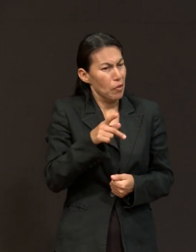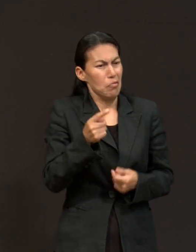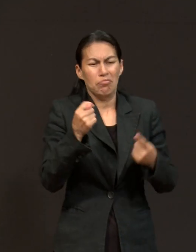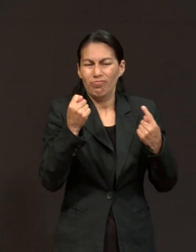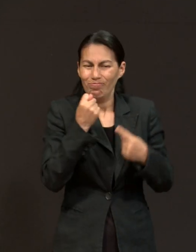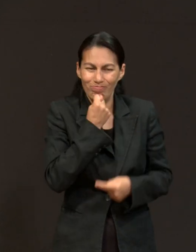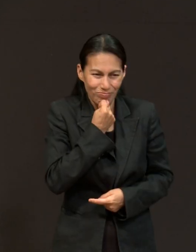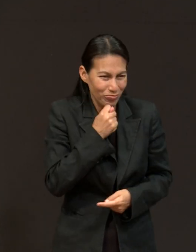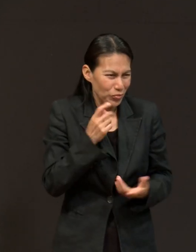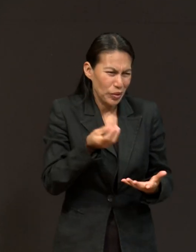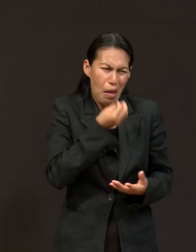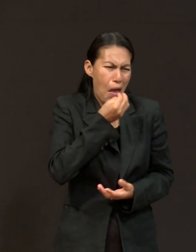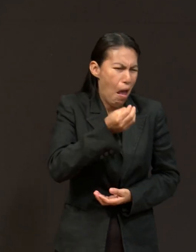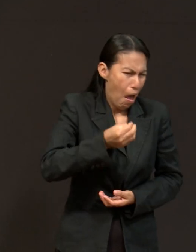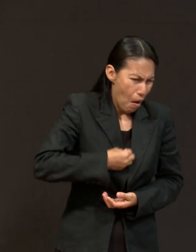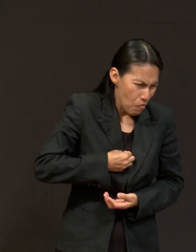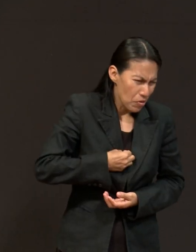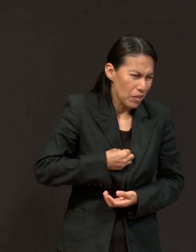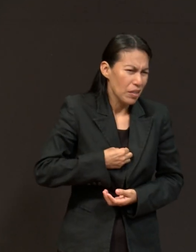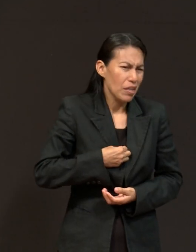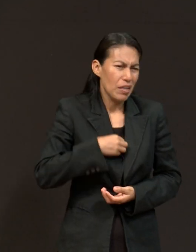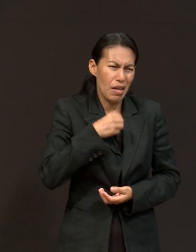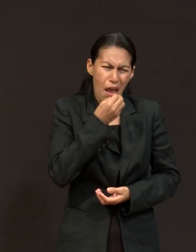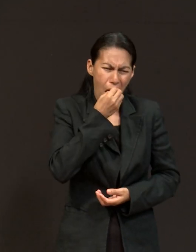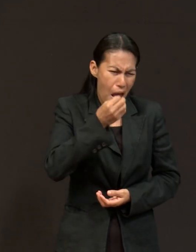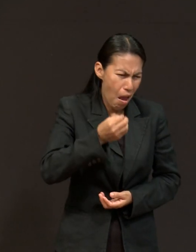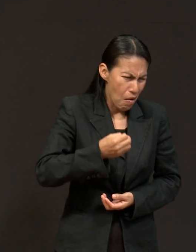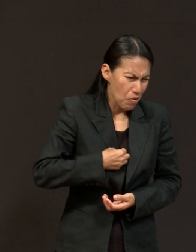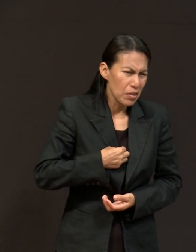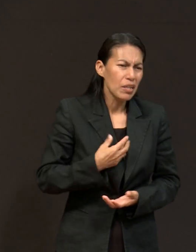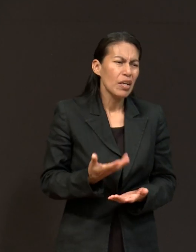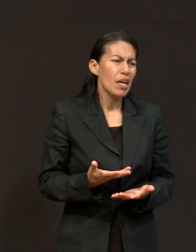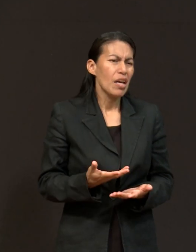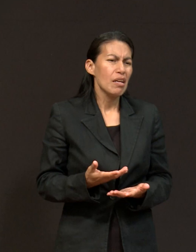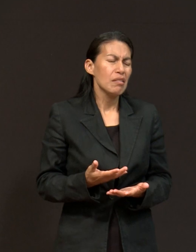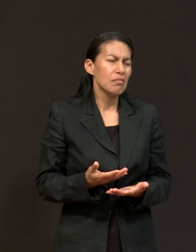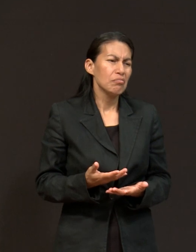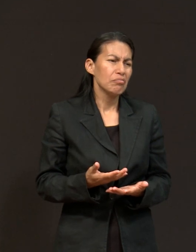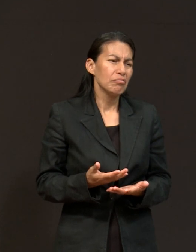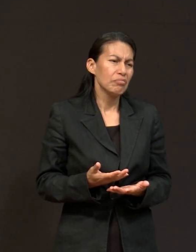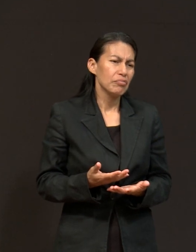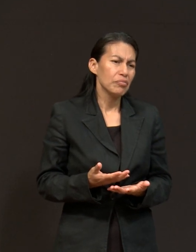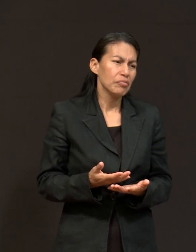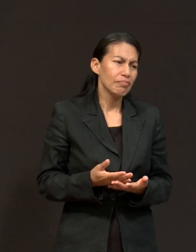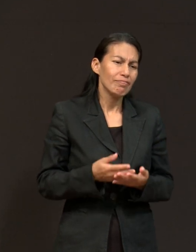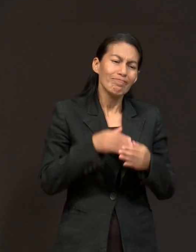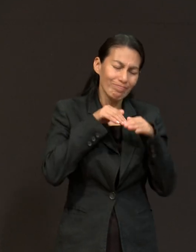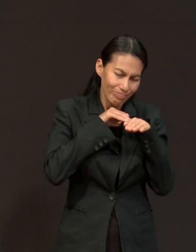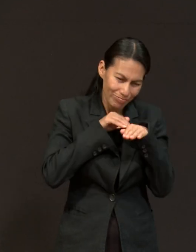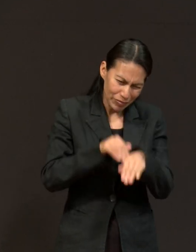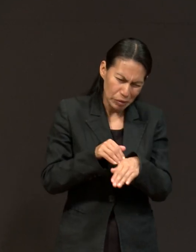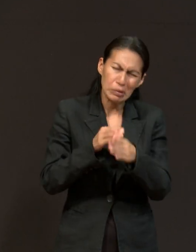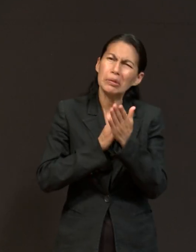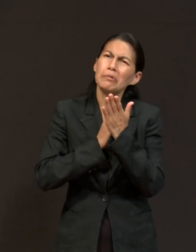costa de nuestra propia tranquilidad en cierta manera, porque a veces